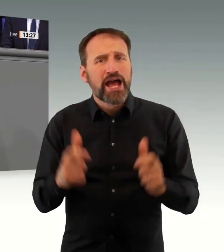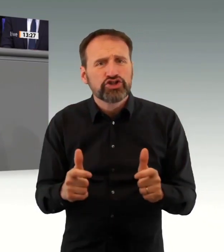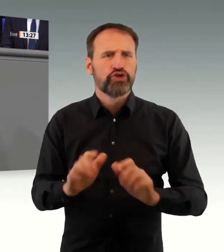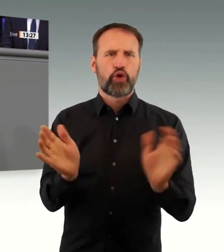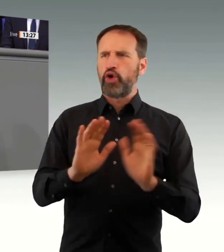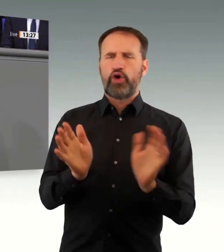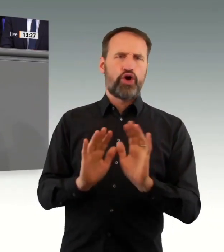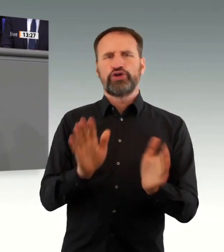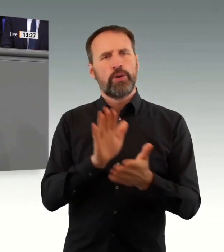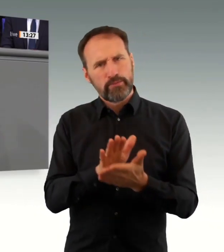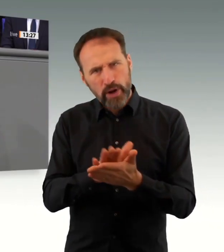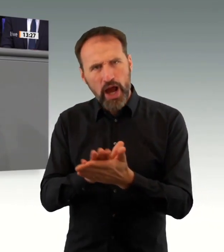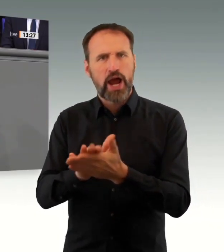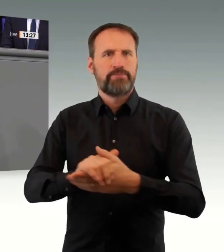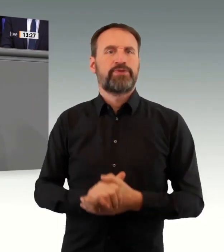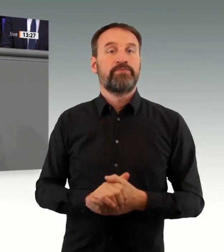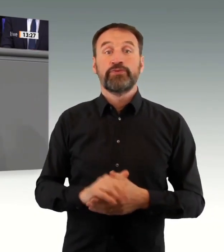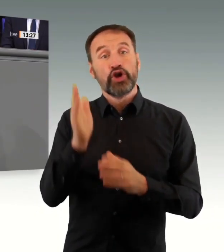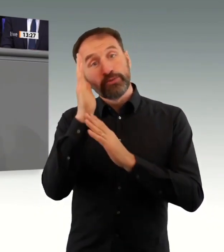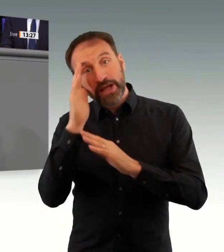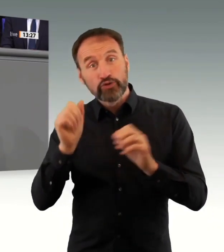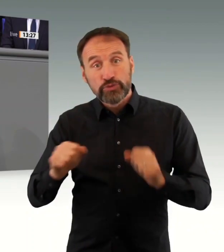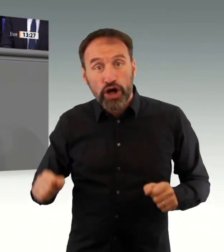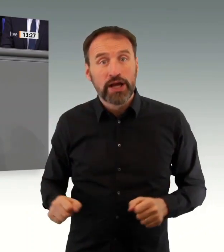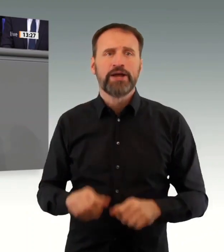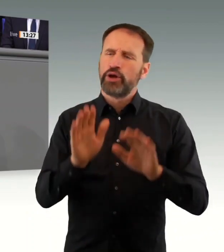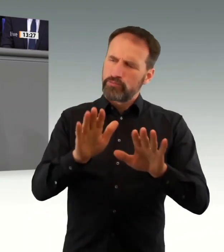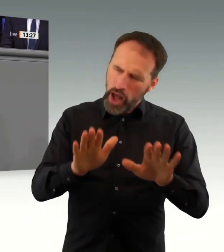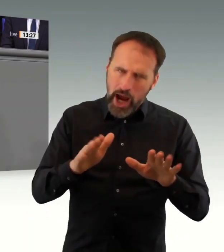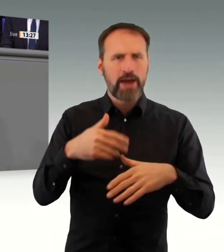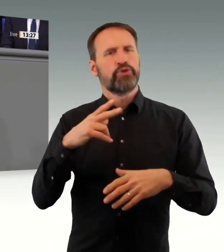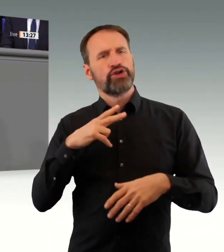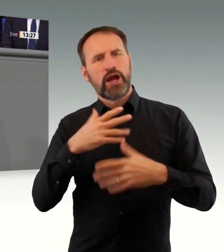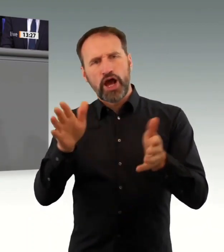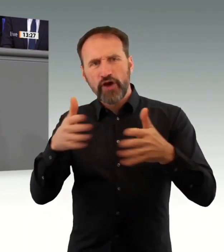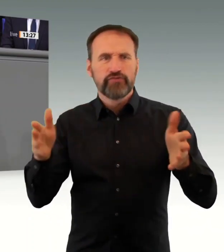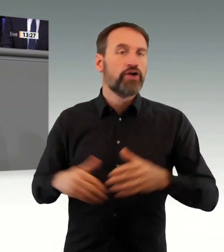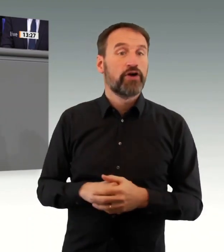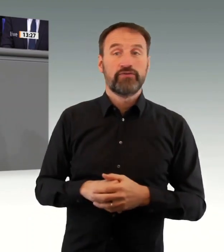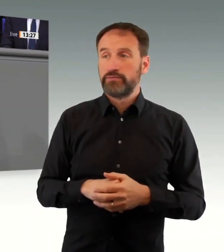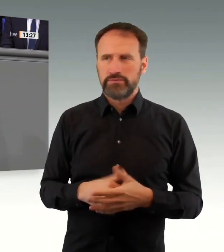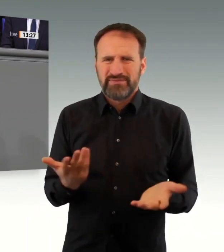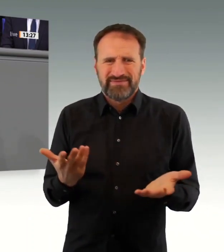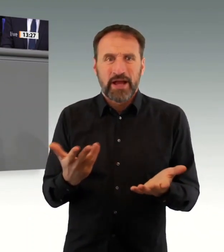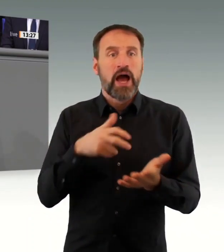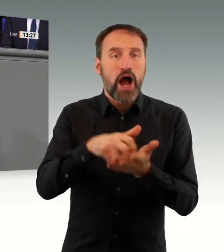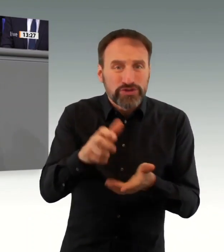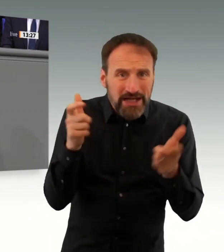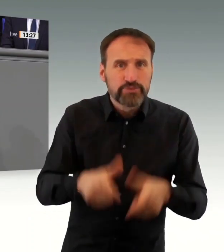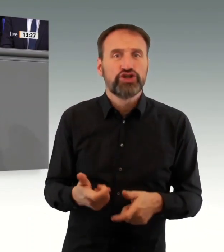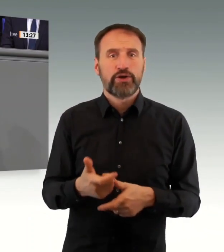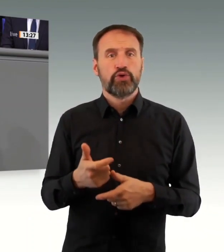was ist notwendig, um diese Pandemie effektiv zu bekämpfen. Sie haben sich in Ihrer Fraktion nie durchsetzen können. Ich hoffe, das wird jetzt als